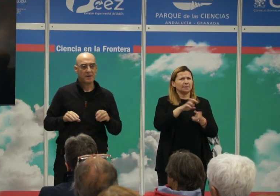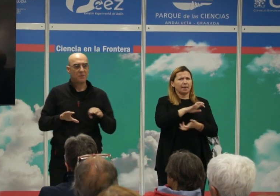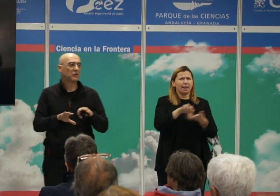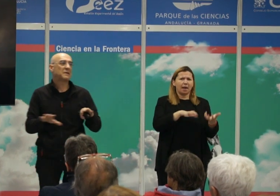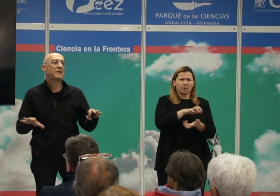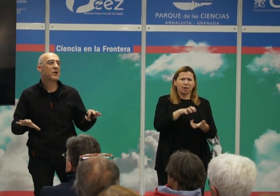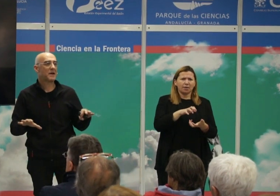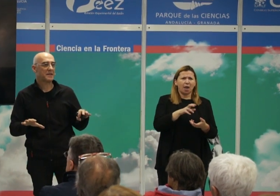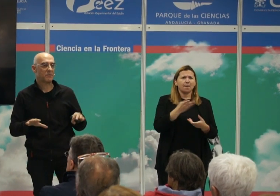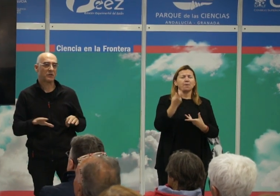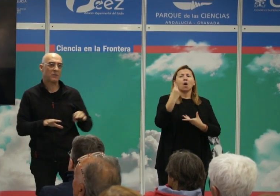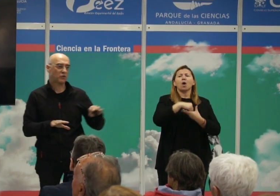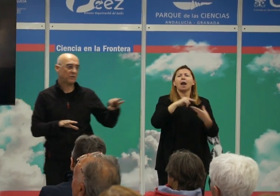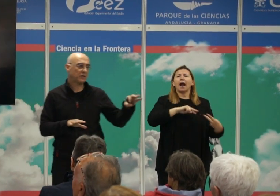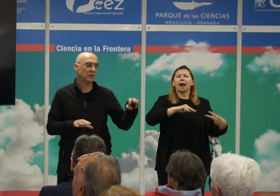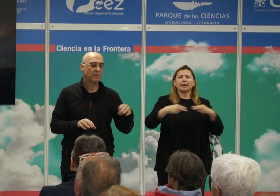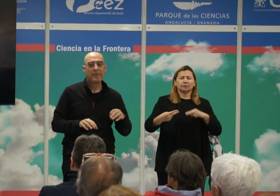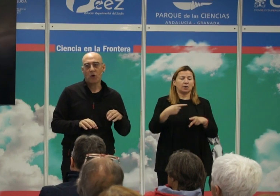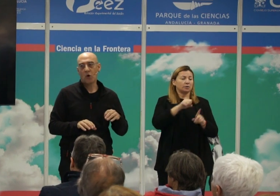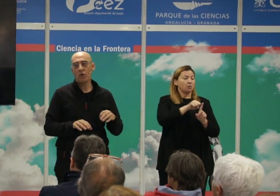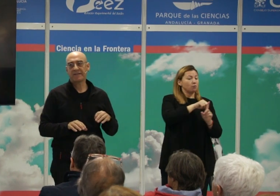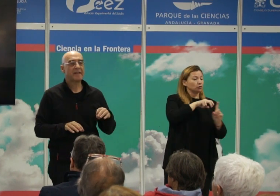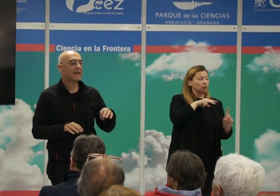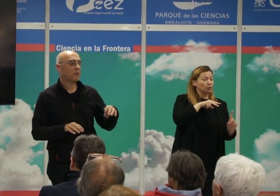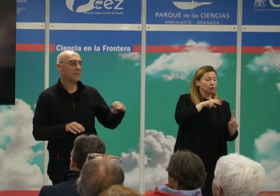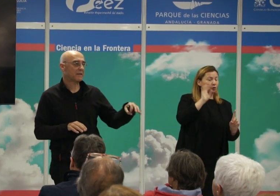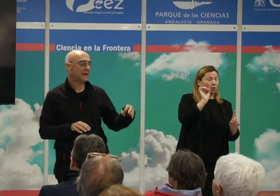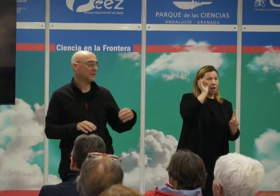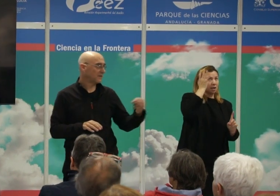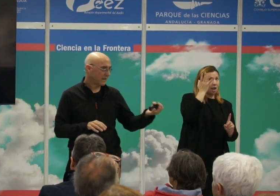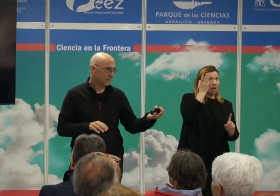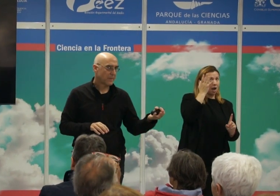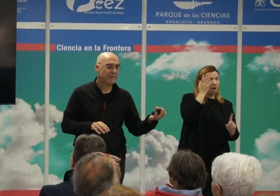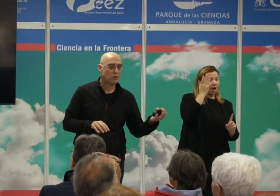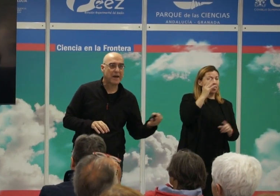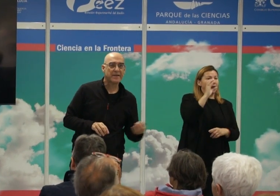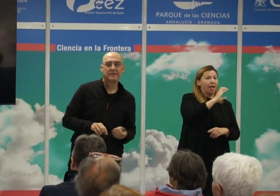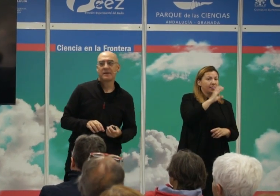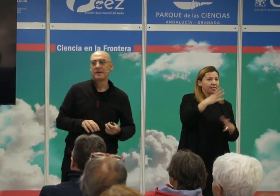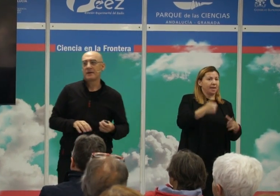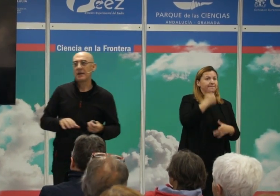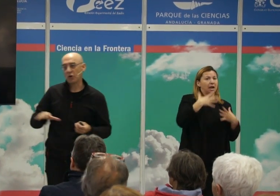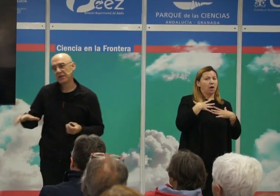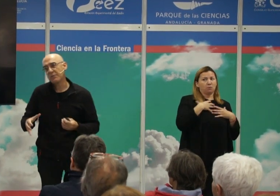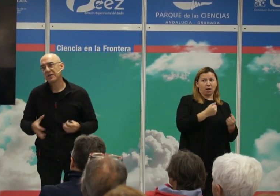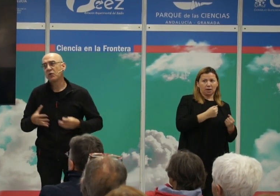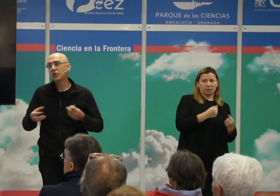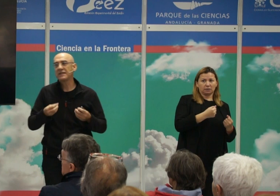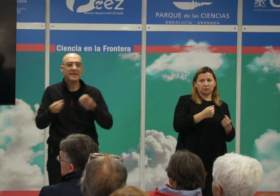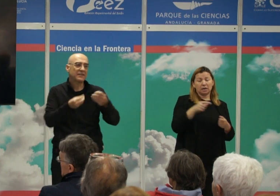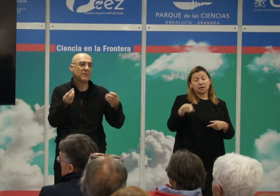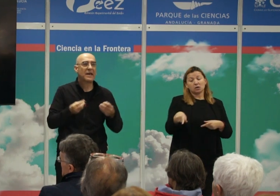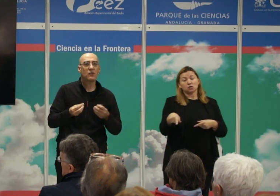de grupo. Ese es el panorama que tenemos. Tenemos una visión o unas ideas por parte de las ciencias más humanas y luego tenemos